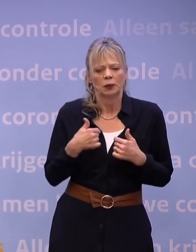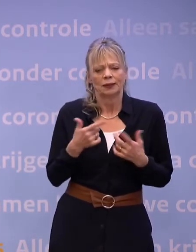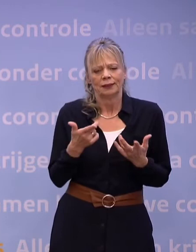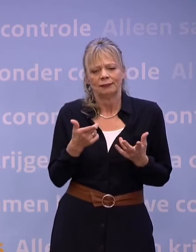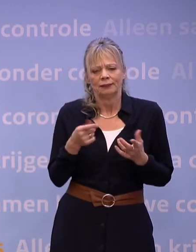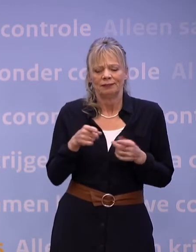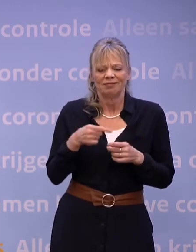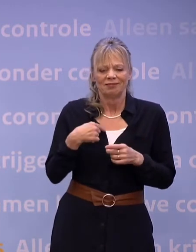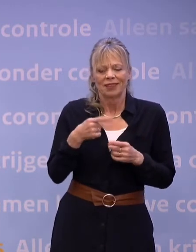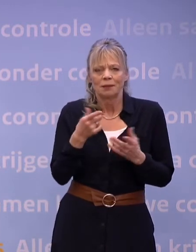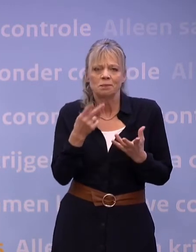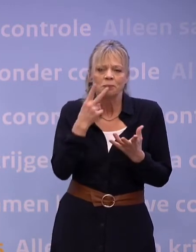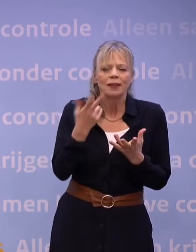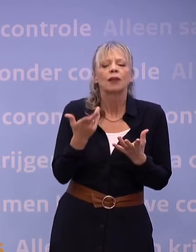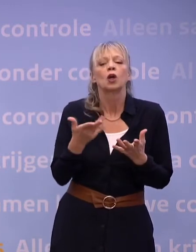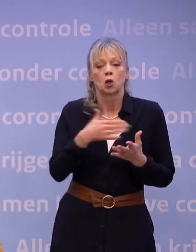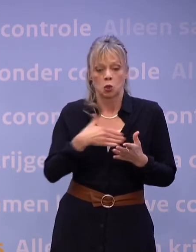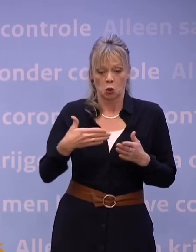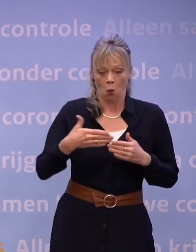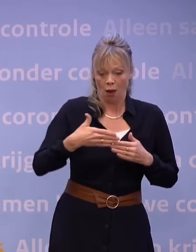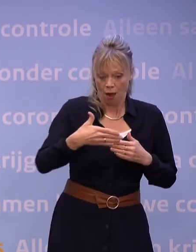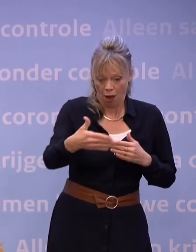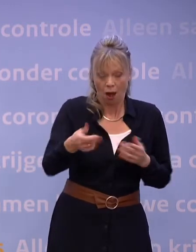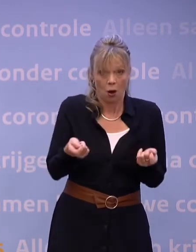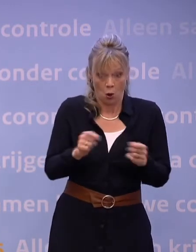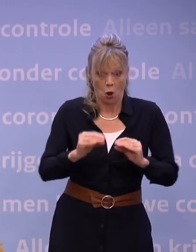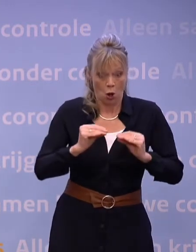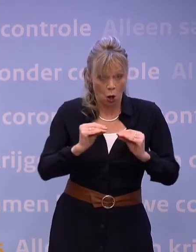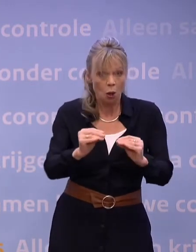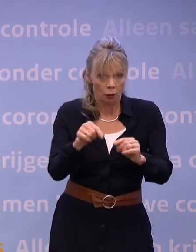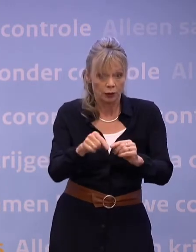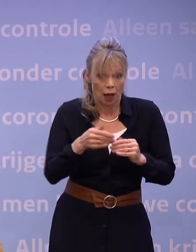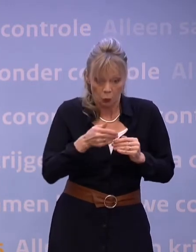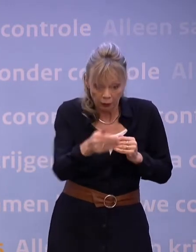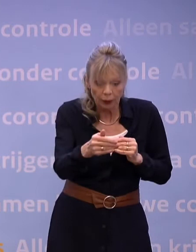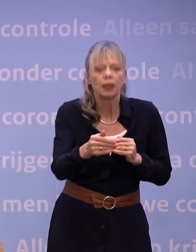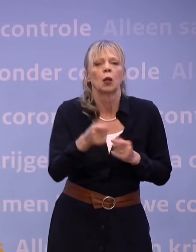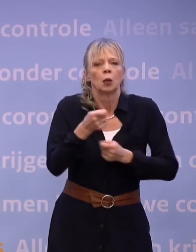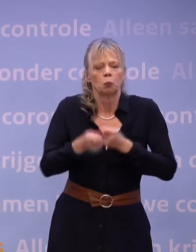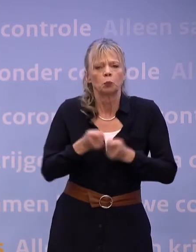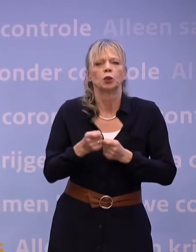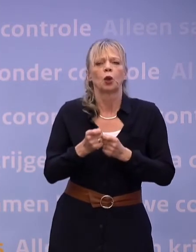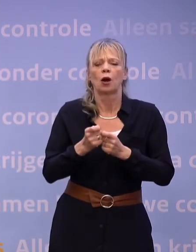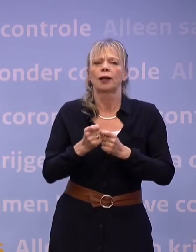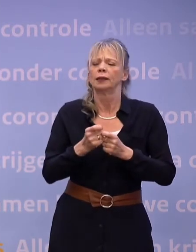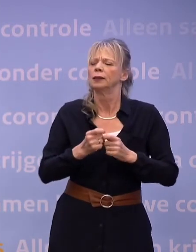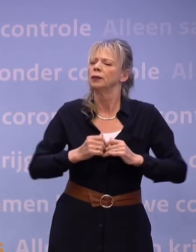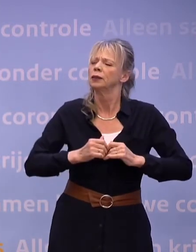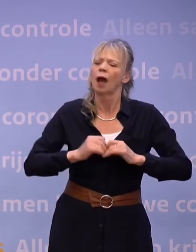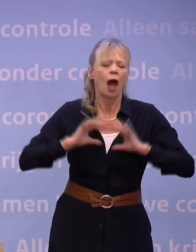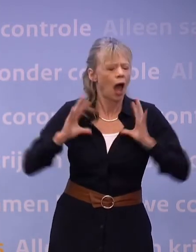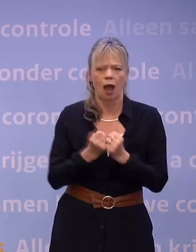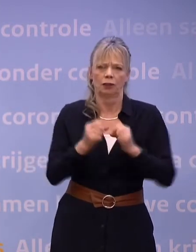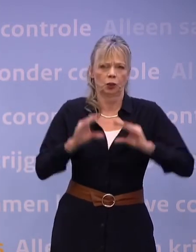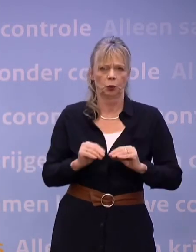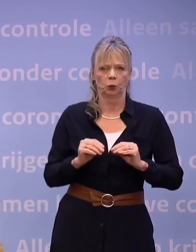de lockdown duurt... ...dat we zolang die lockdown duurt het maximale doen. Tegelijkertijd moet zo